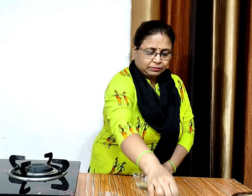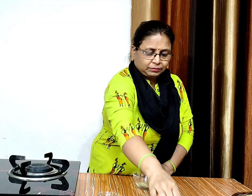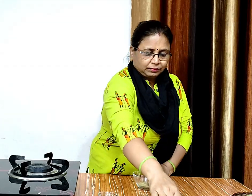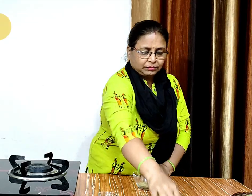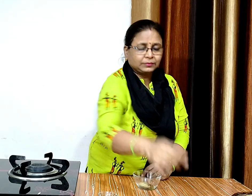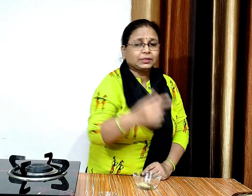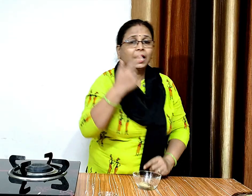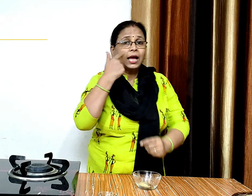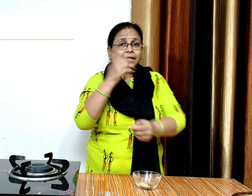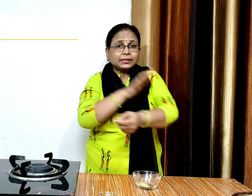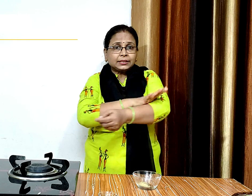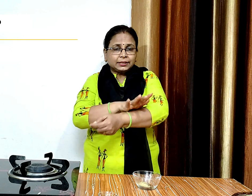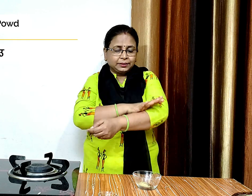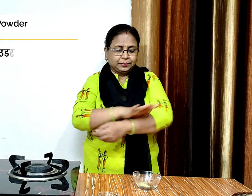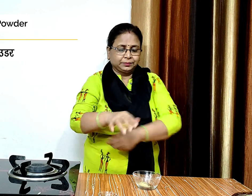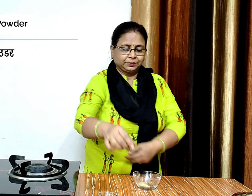एक चमच हल्वी पाउडर